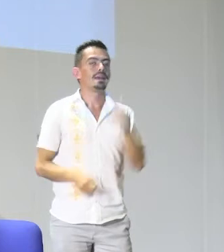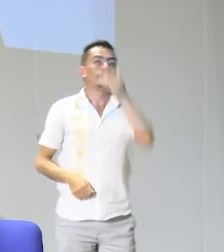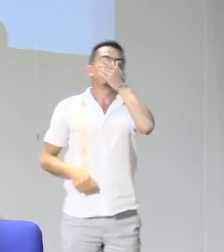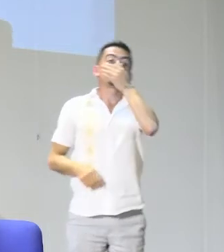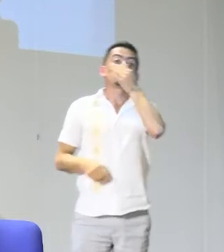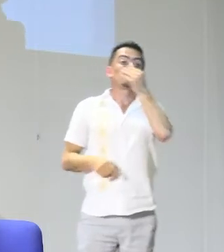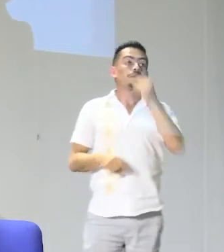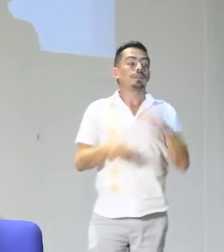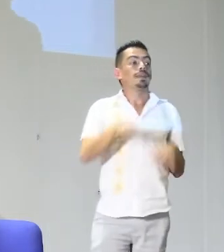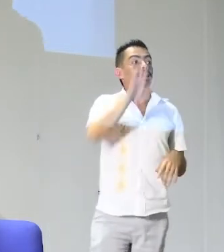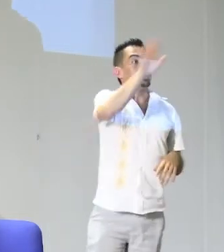estamos explicando?